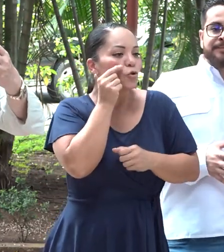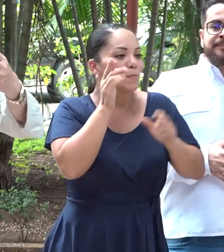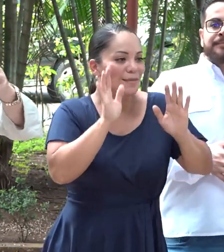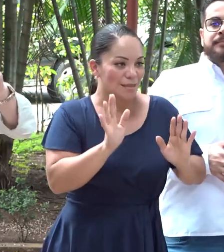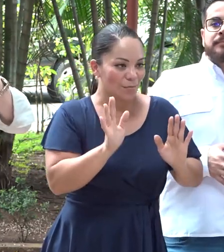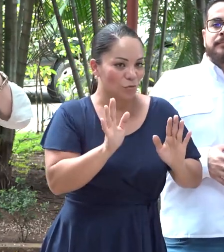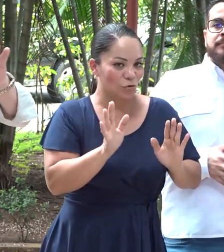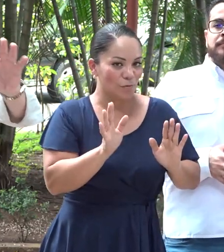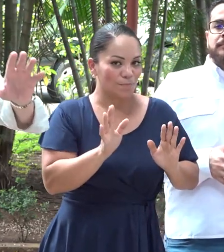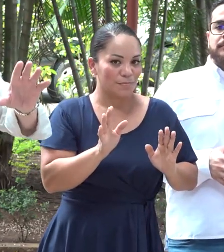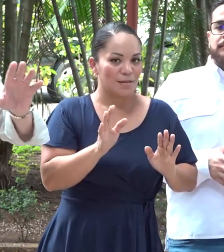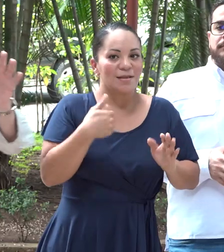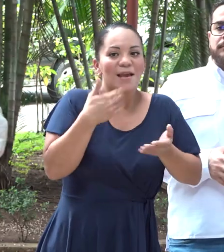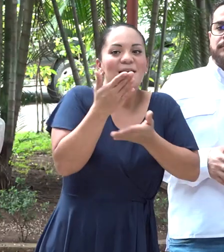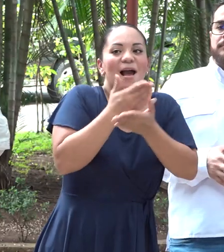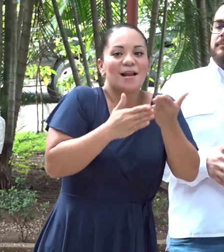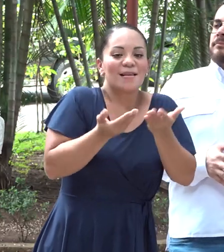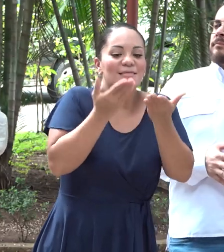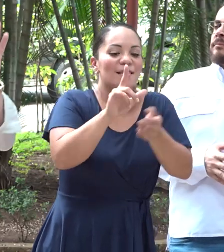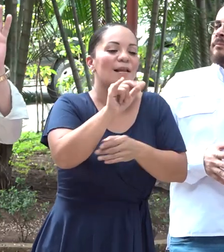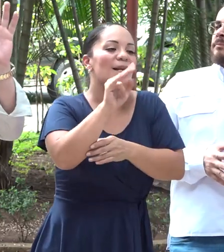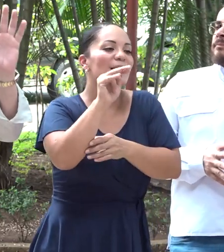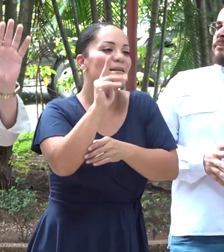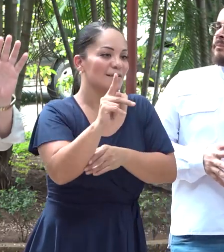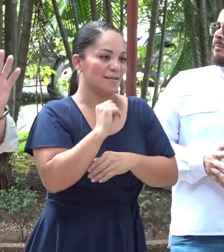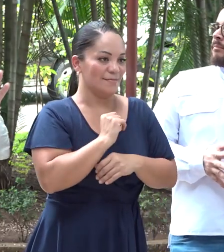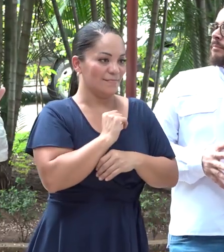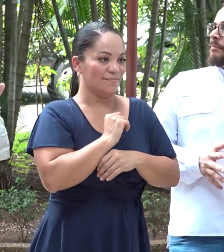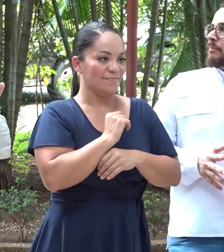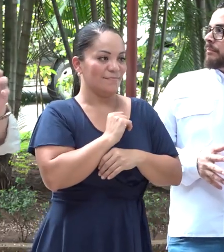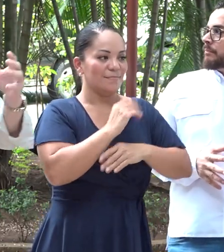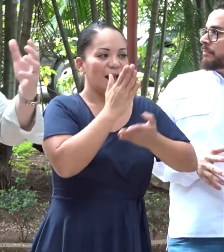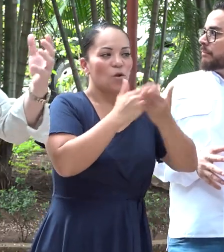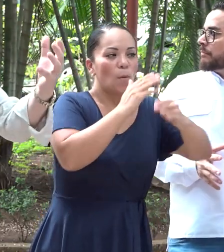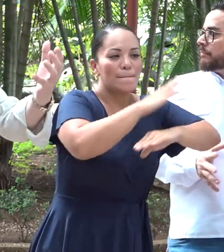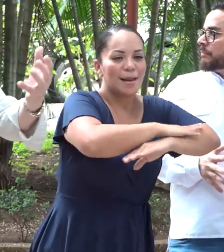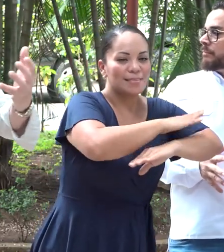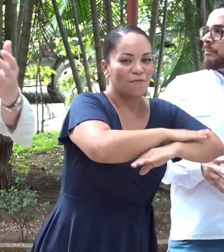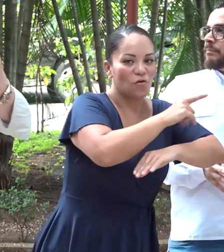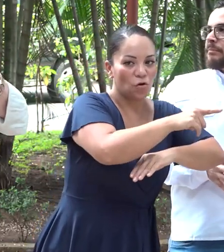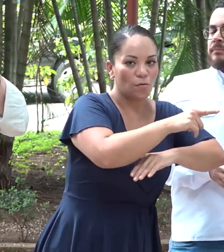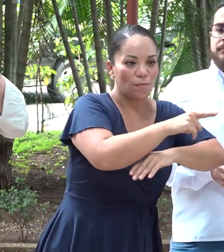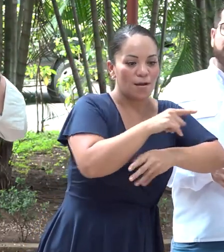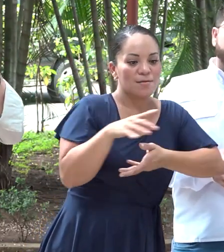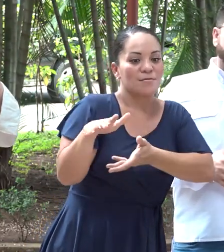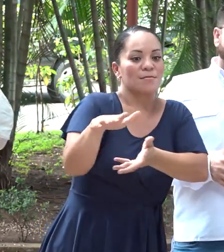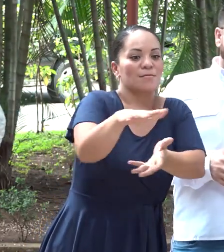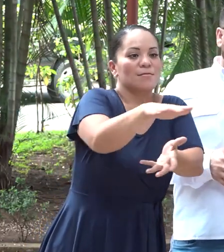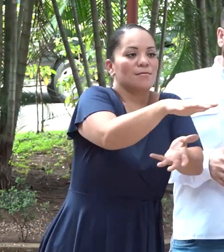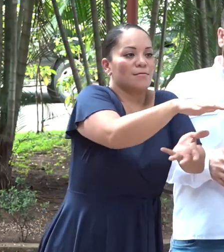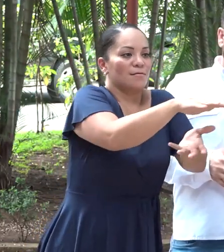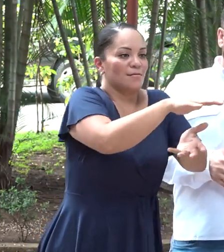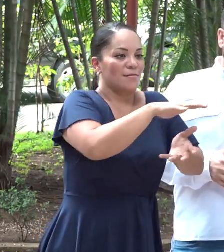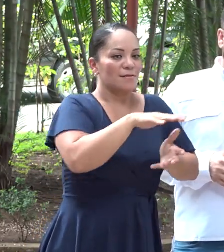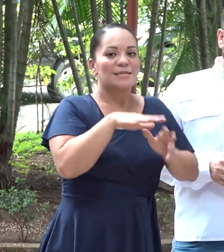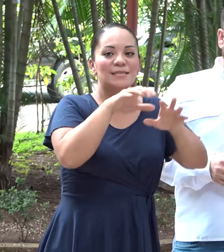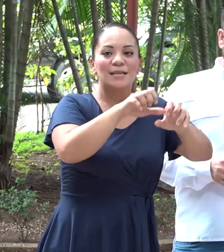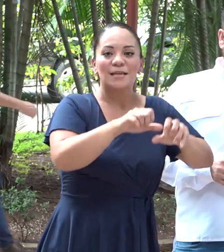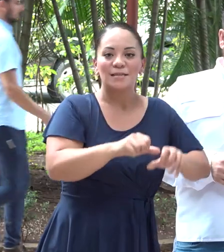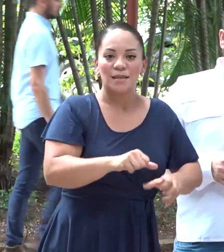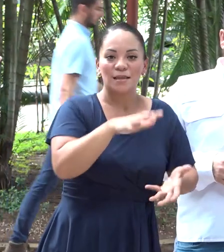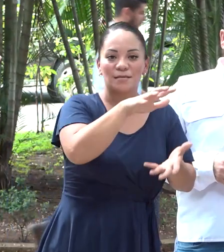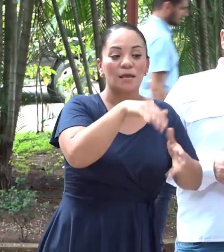hay alguien o que da un link a una plataforma que agarra muchísimas de esas citas